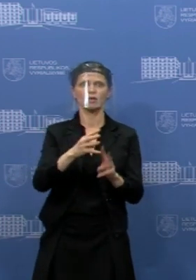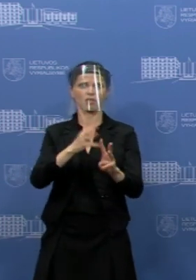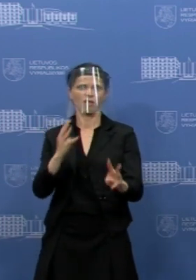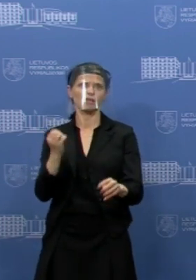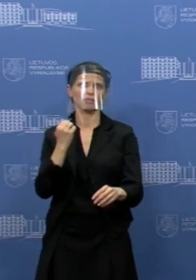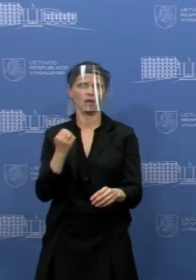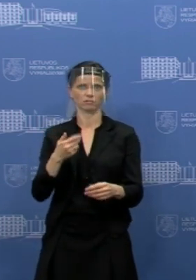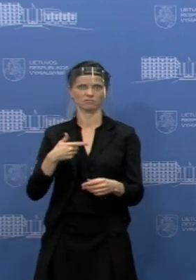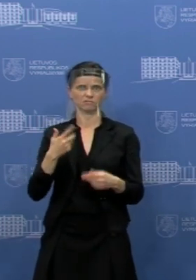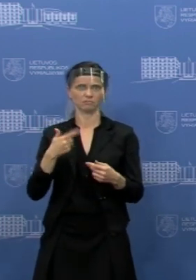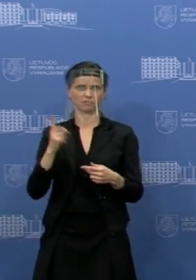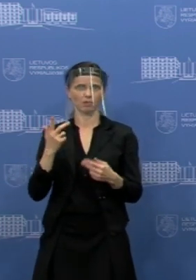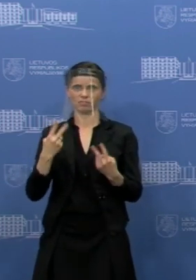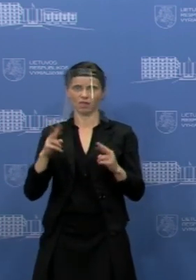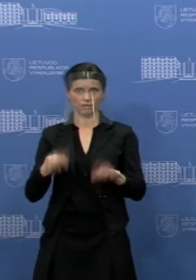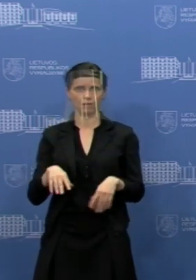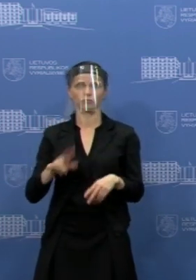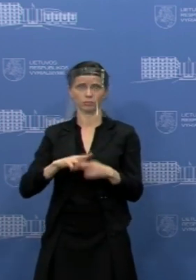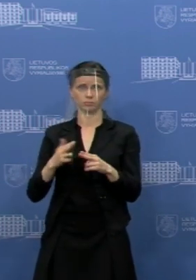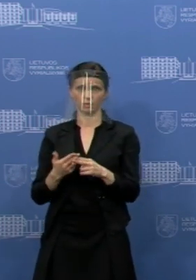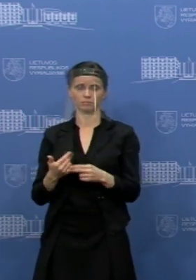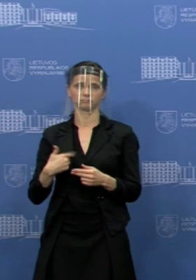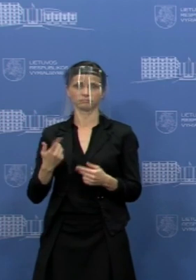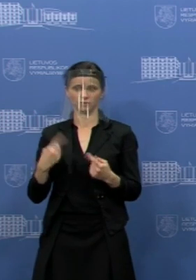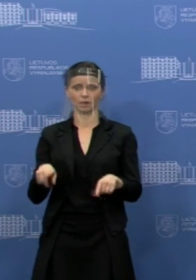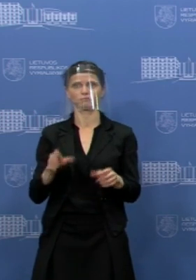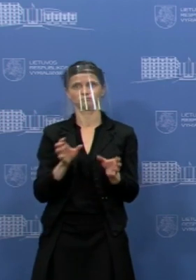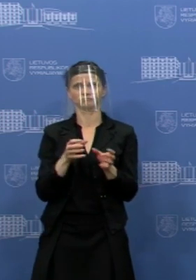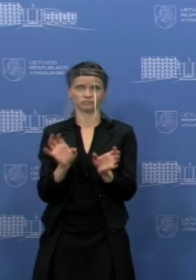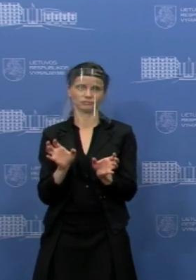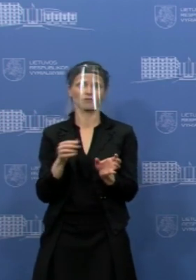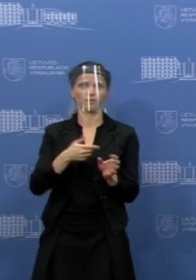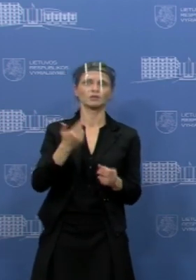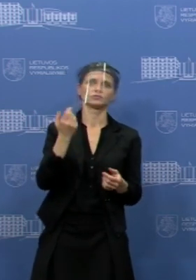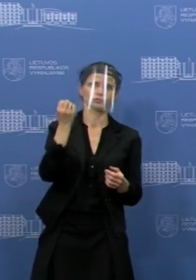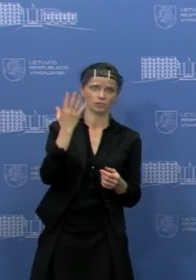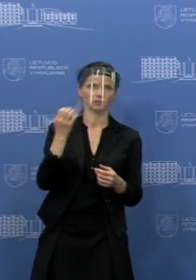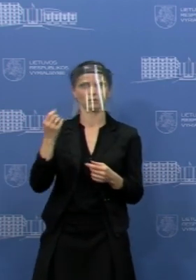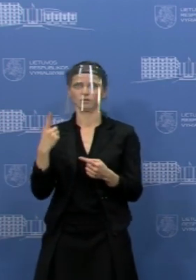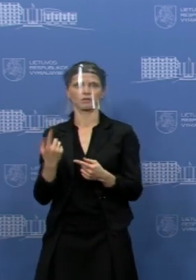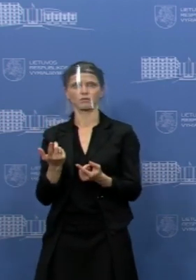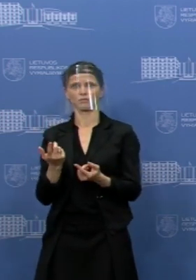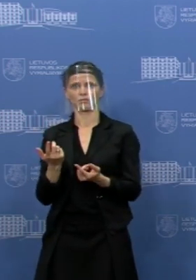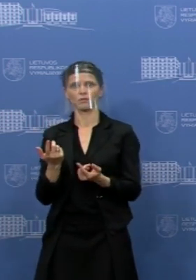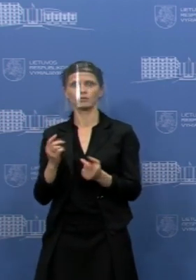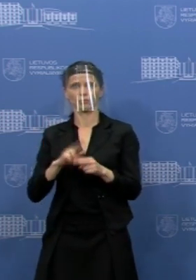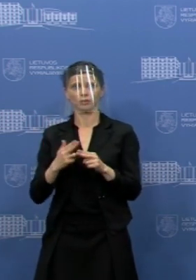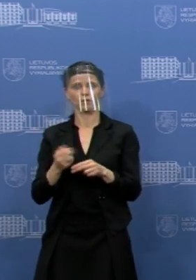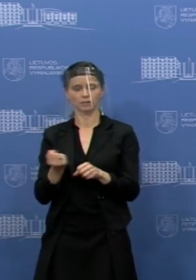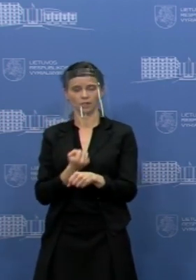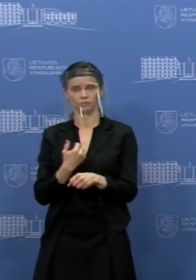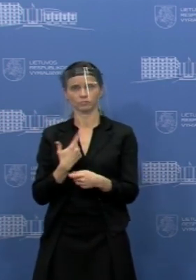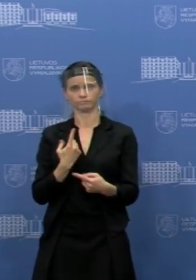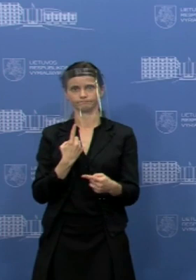panašiai. Tai viską reikėtų daryti, na, vadovaujantį sveikų protų ir tikėkime, kad pikt